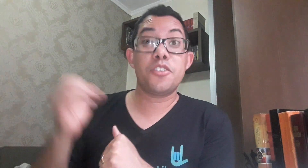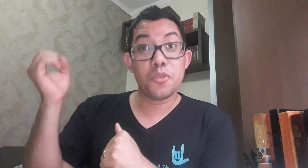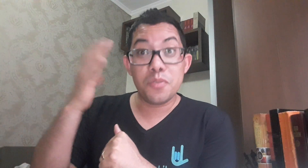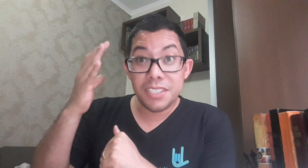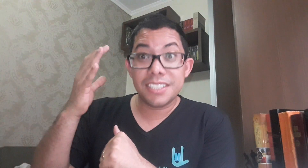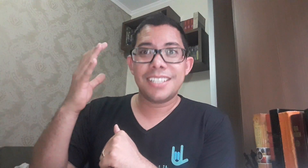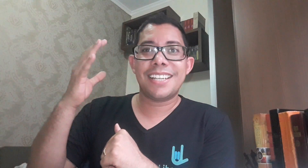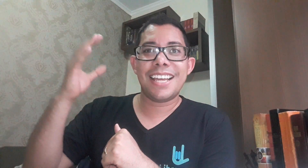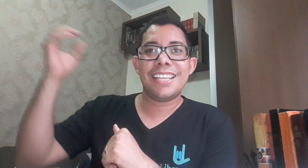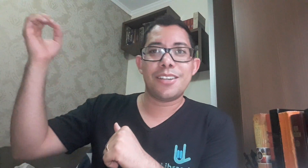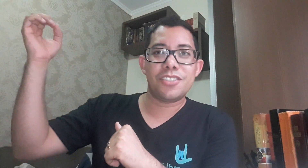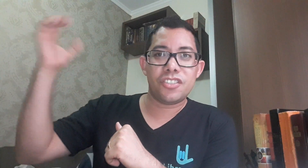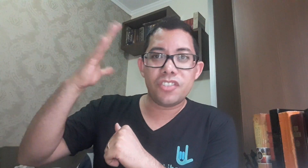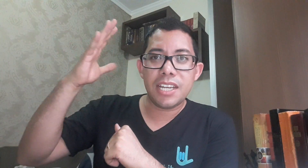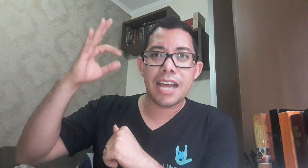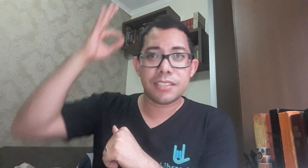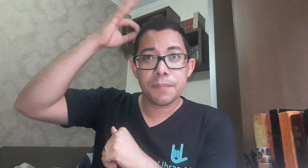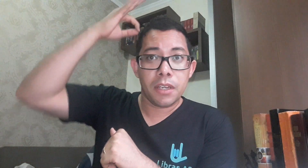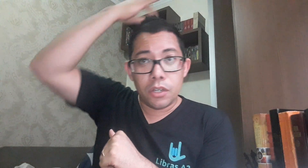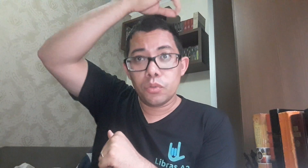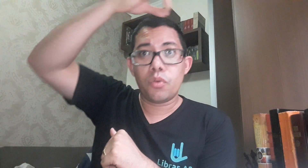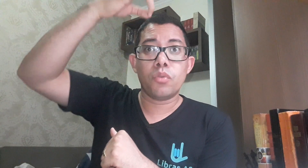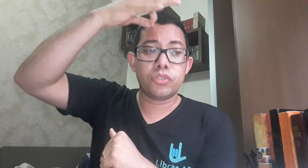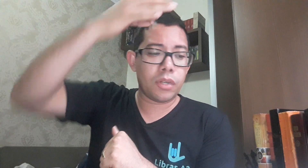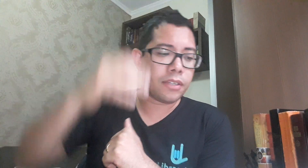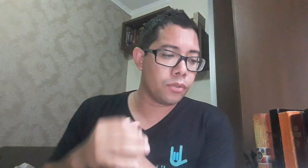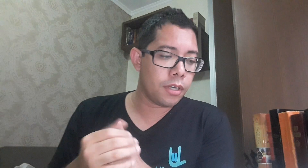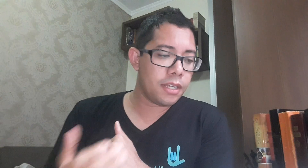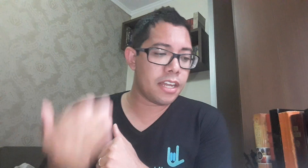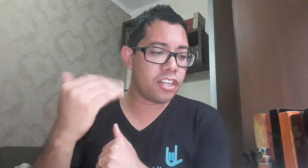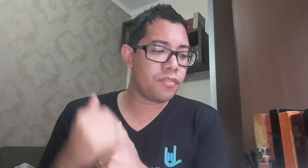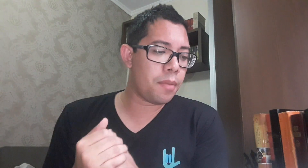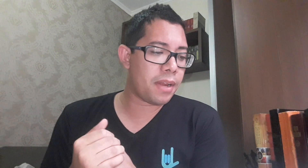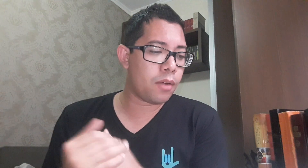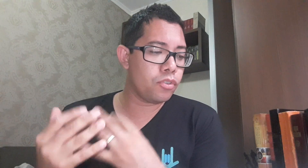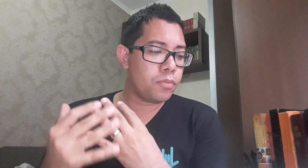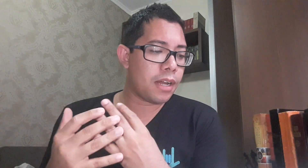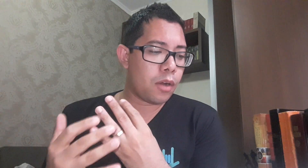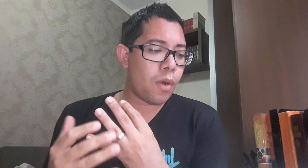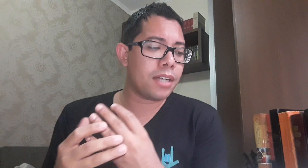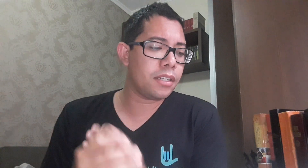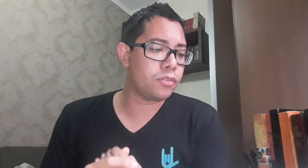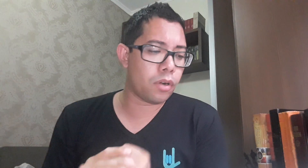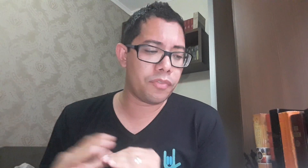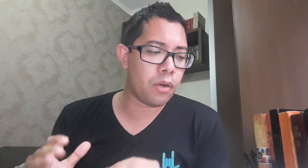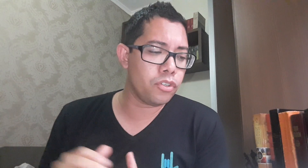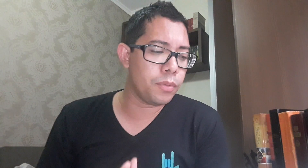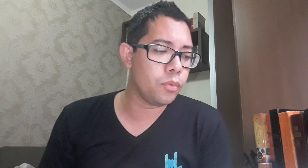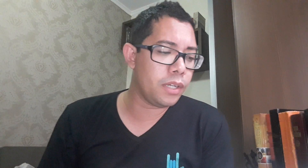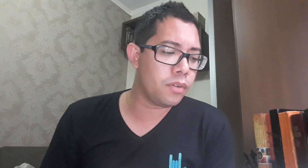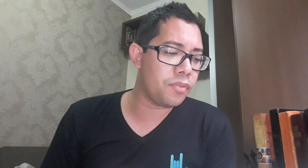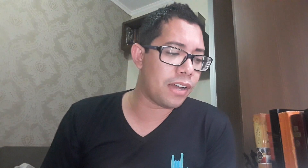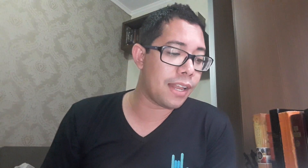Chuvas, né? Que é no sentido de graça, do Consolador. E a gente vai pra última, a quarta estrofe, a última do hino que fala